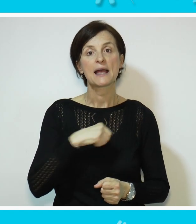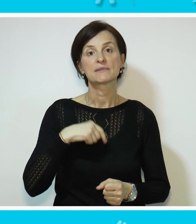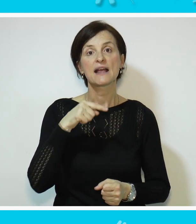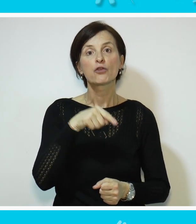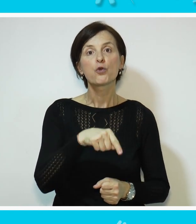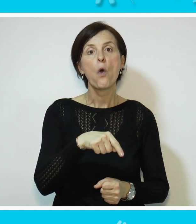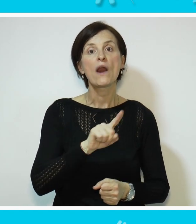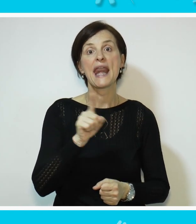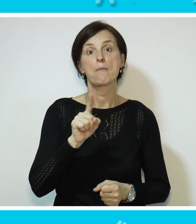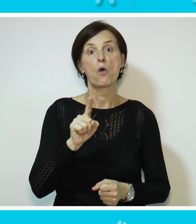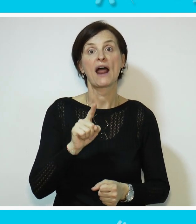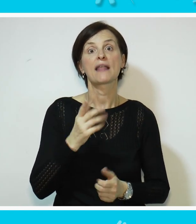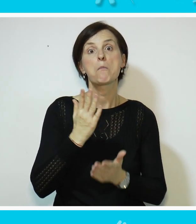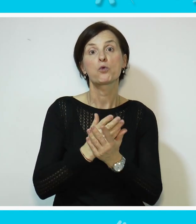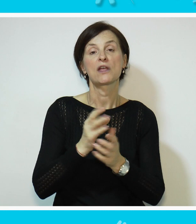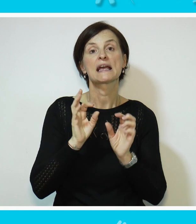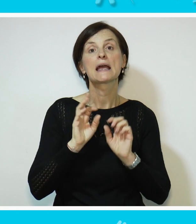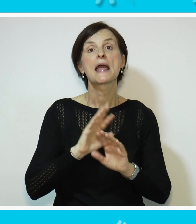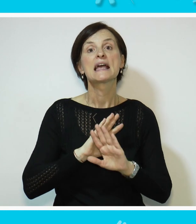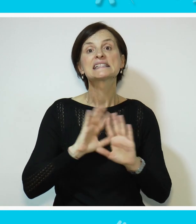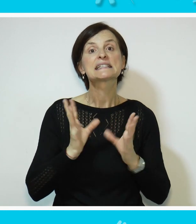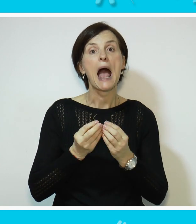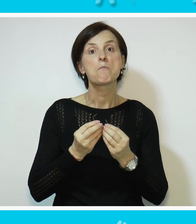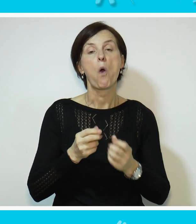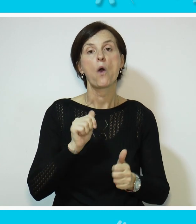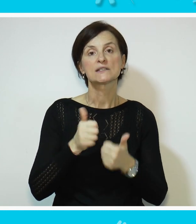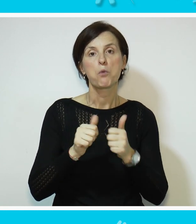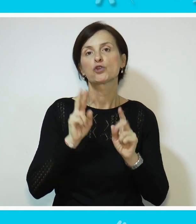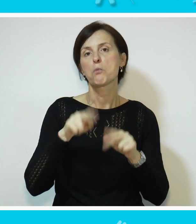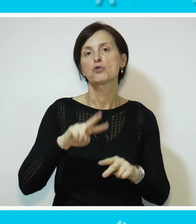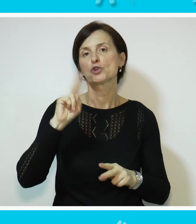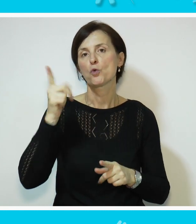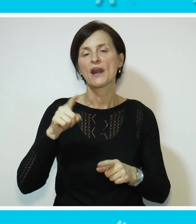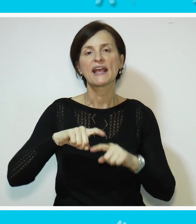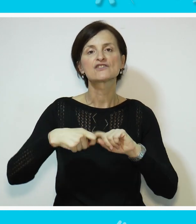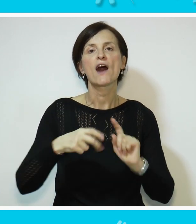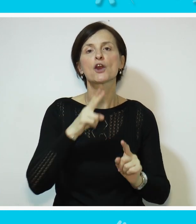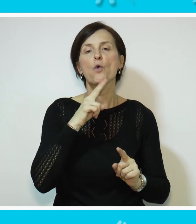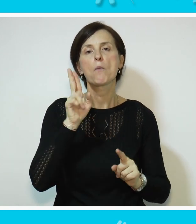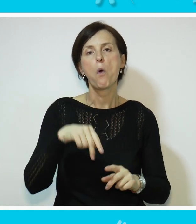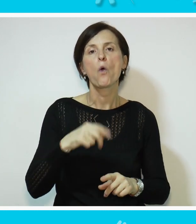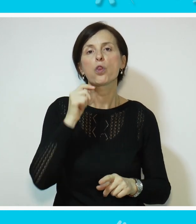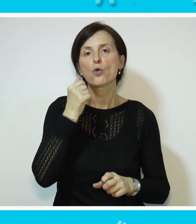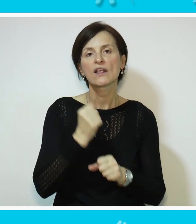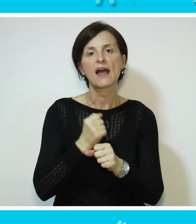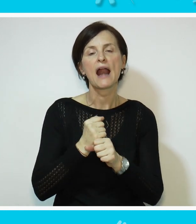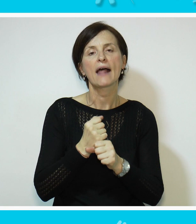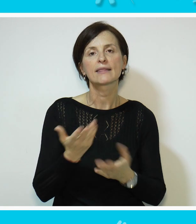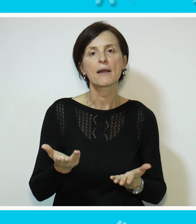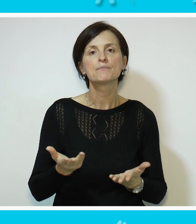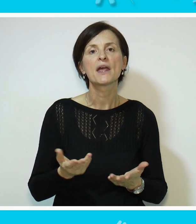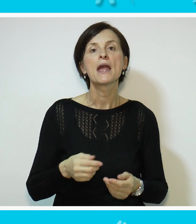Ja sam za to način da ne mora da bude samo sport. Ima tu još dosta stvari za kojima može da se bave ljudi. Tako da